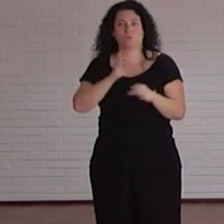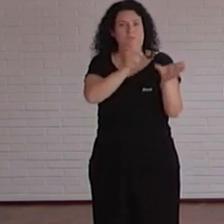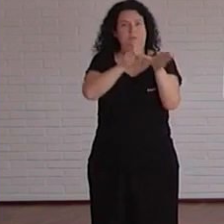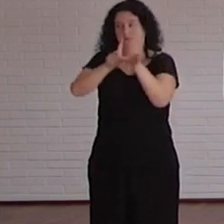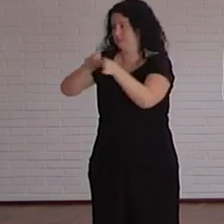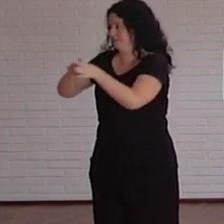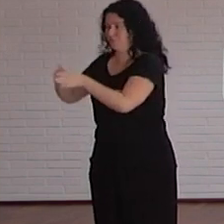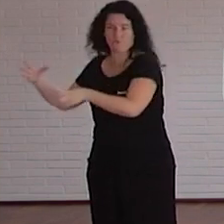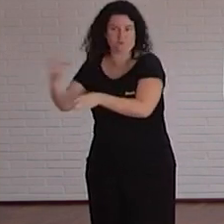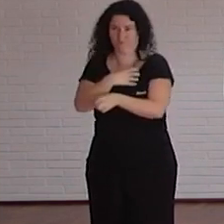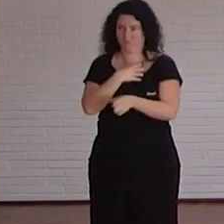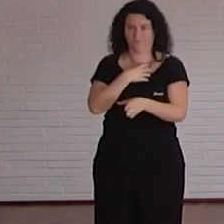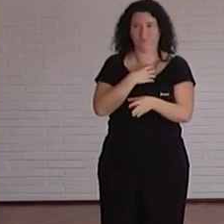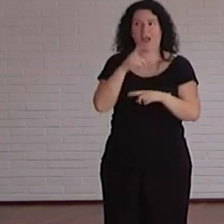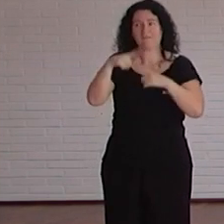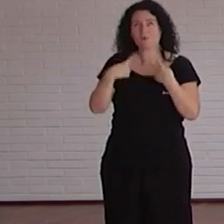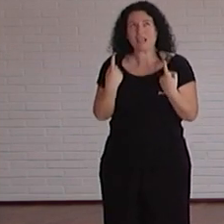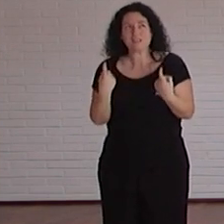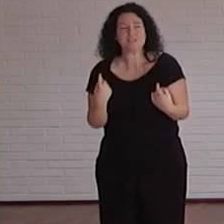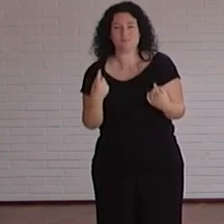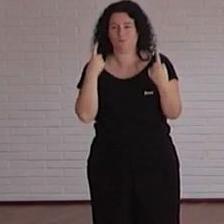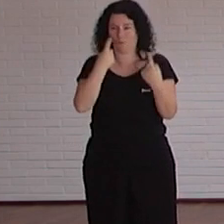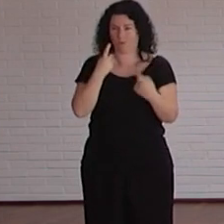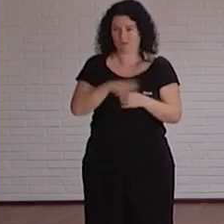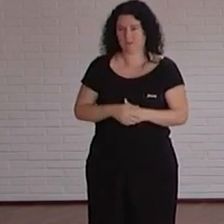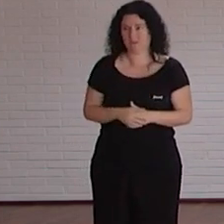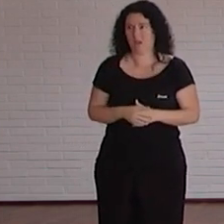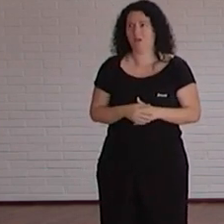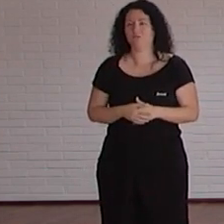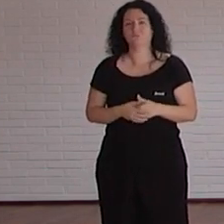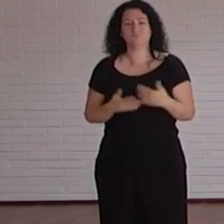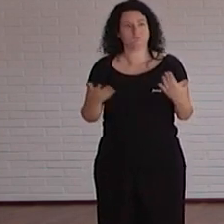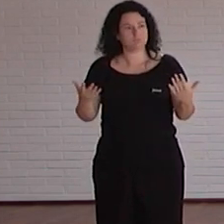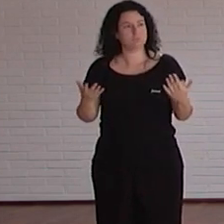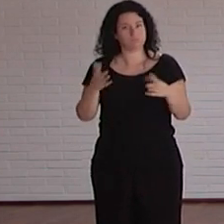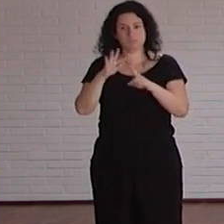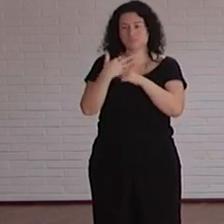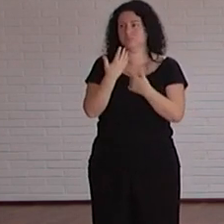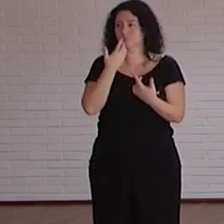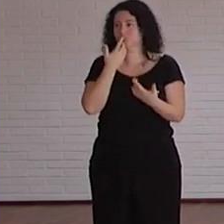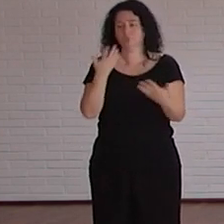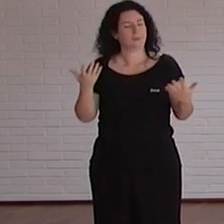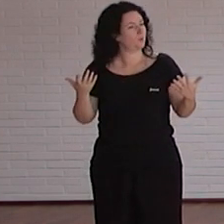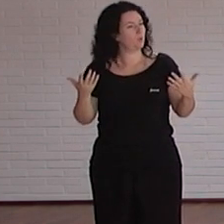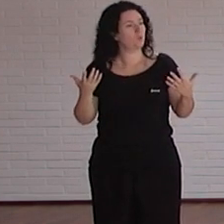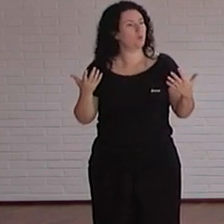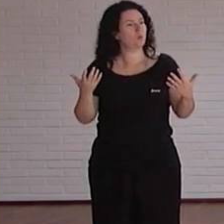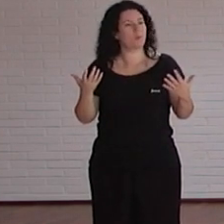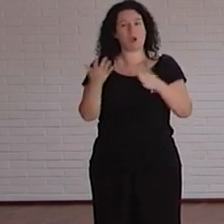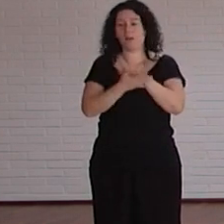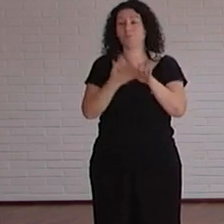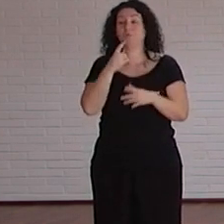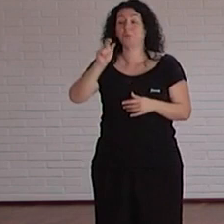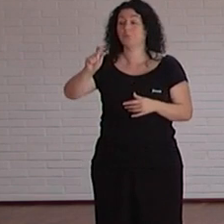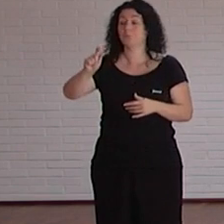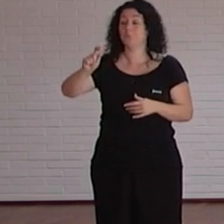y no sabemos que lo necesitamos todo en esta sección concreta por ejemplo que se sorprende por ejemplo o del tamaño que es un